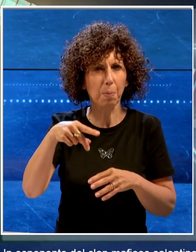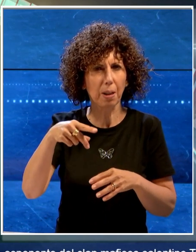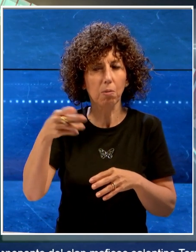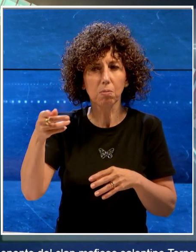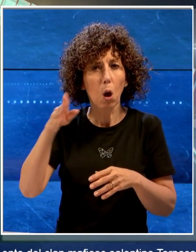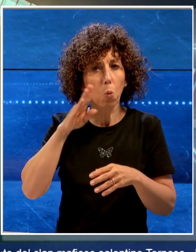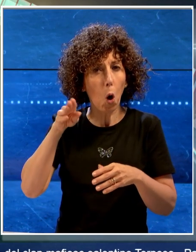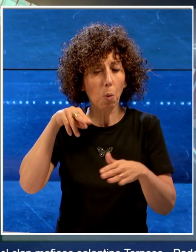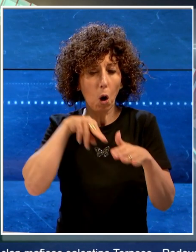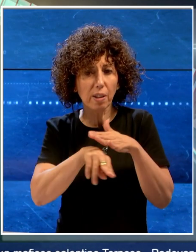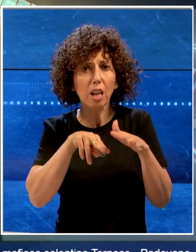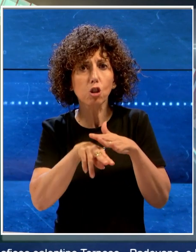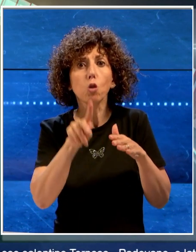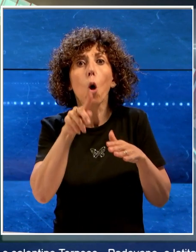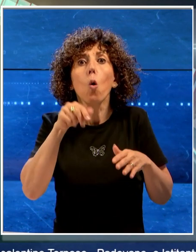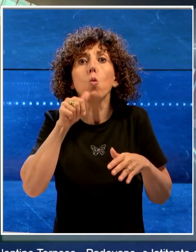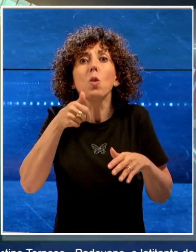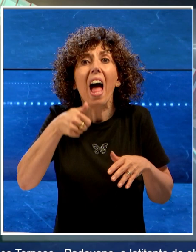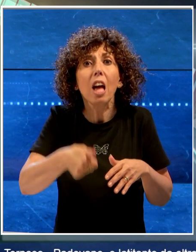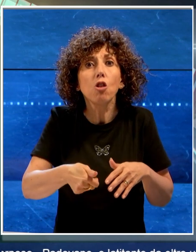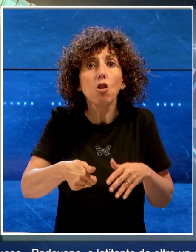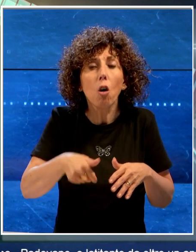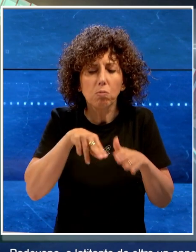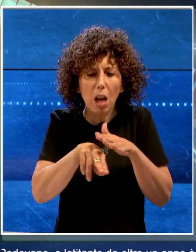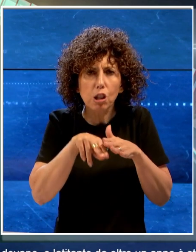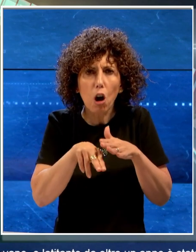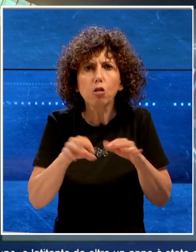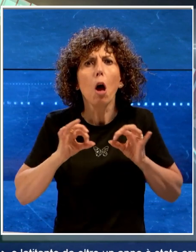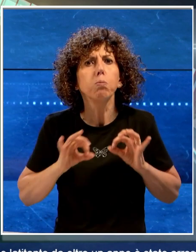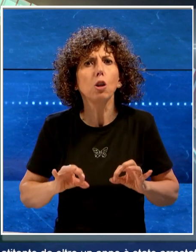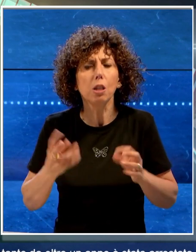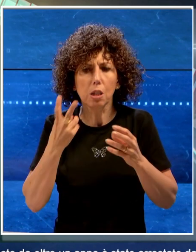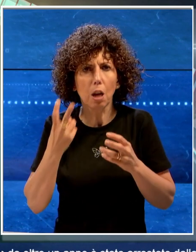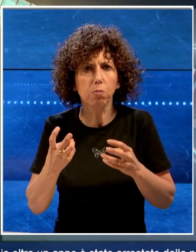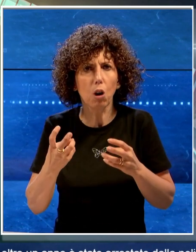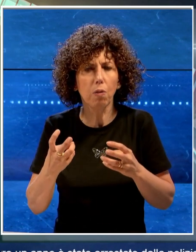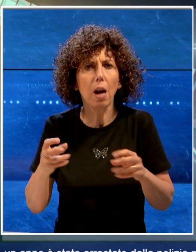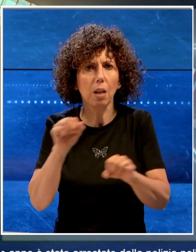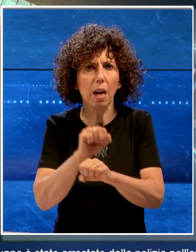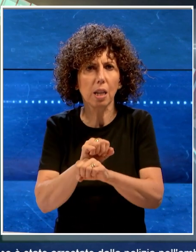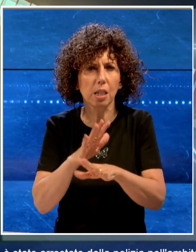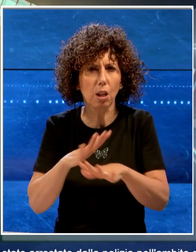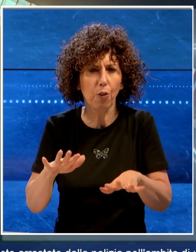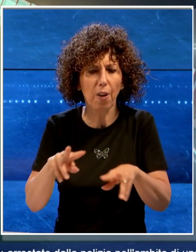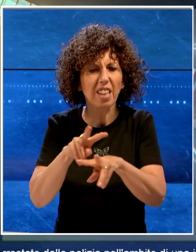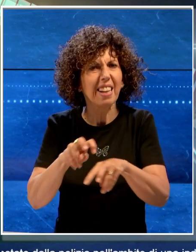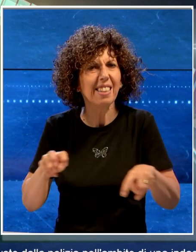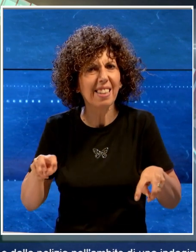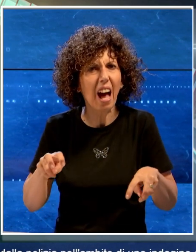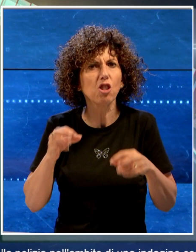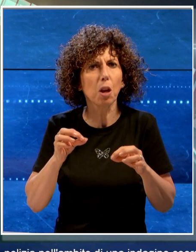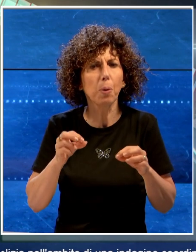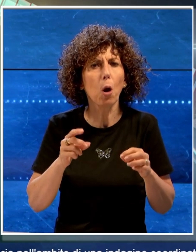da oltre un anno è stato arrestato dalla polizia nell'ambito di una indagine coordinata dalla direzione